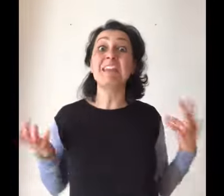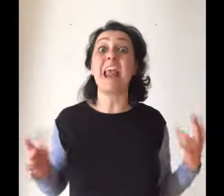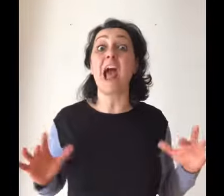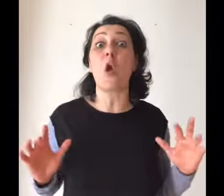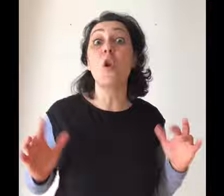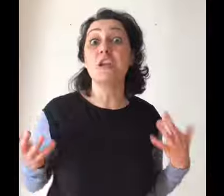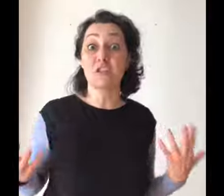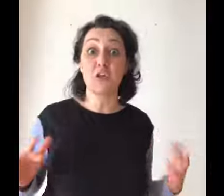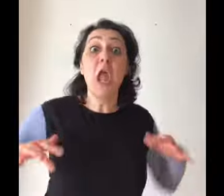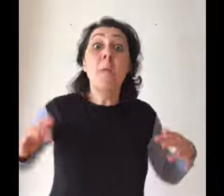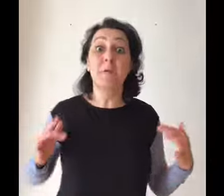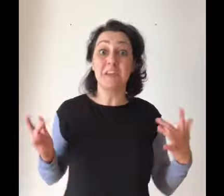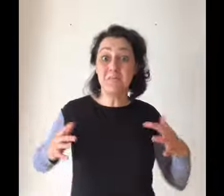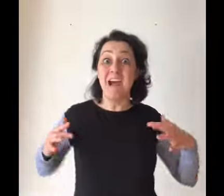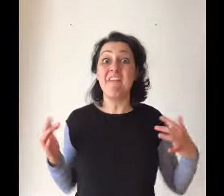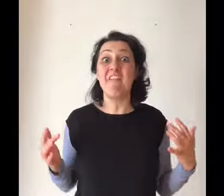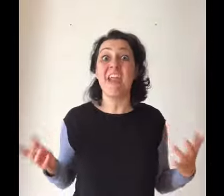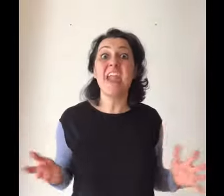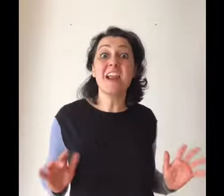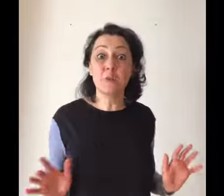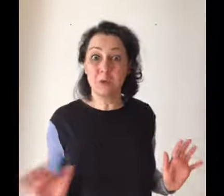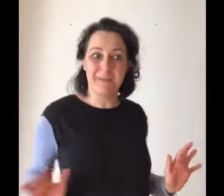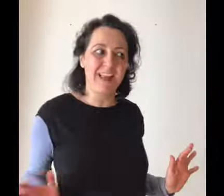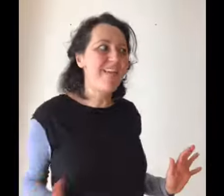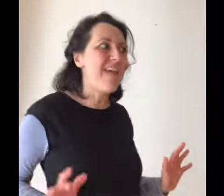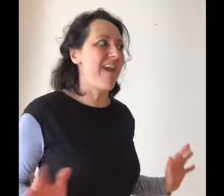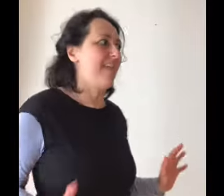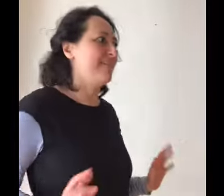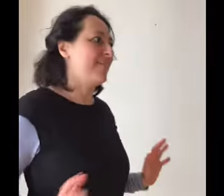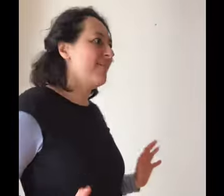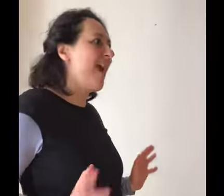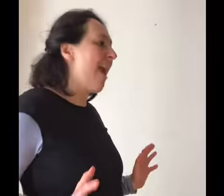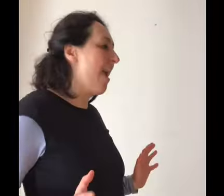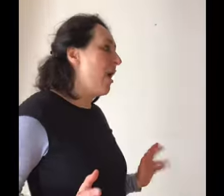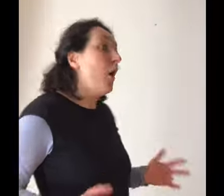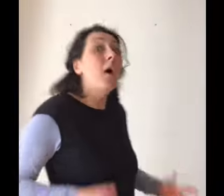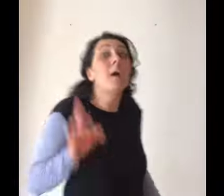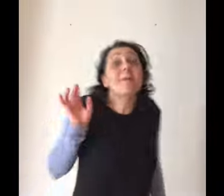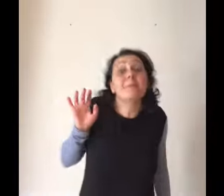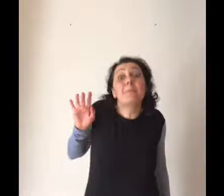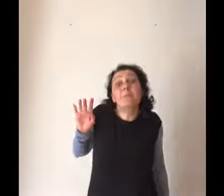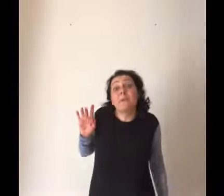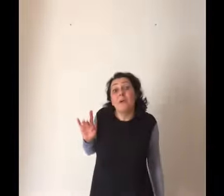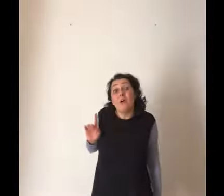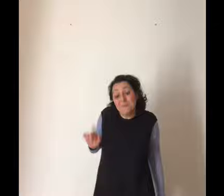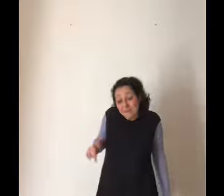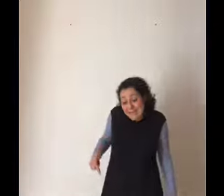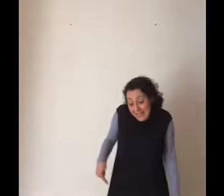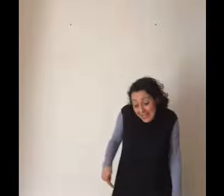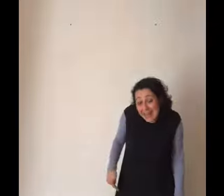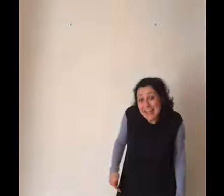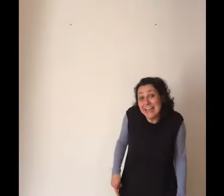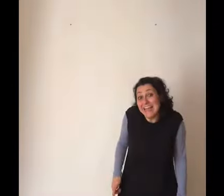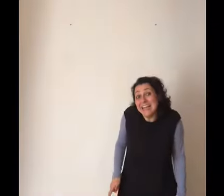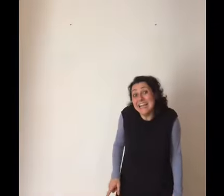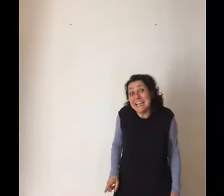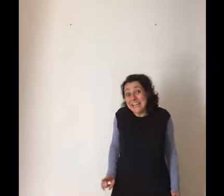dalla collezione Primavera 2020, beh. Però mi manca la